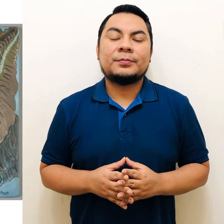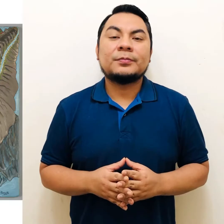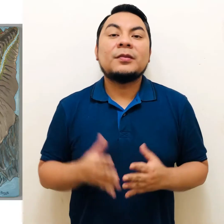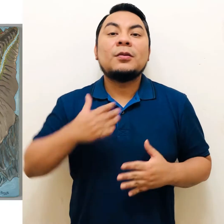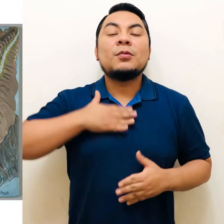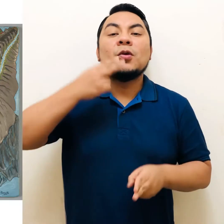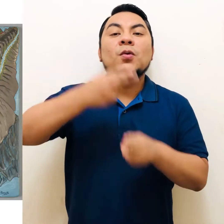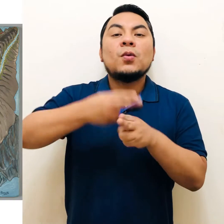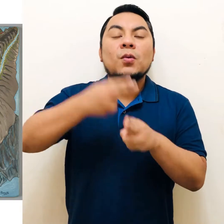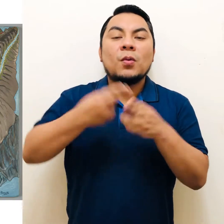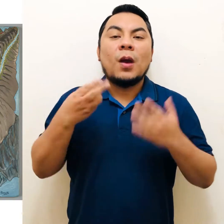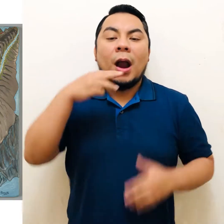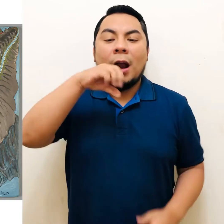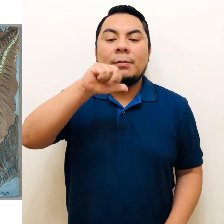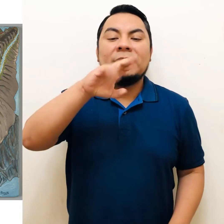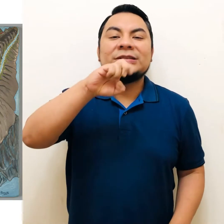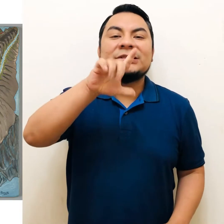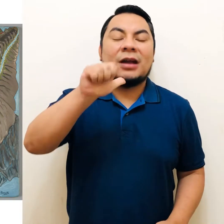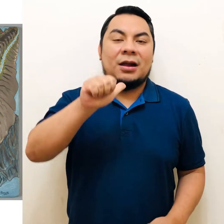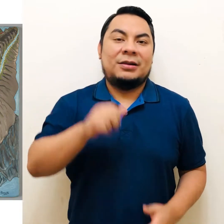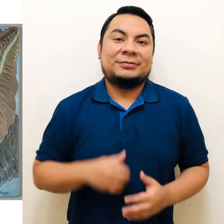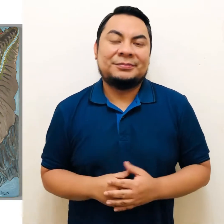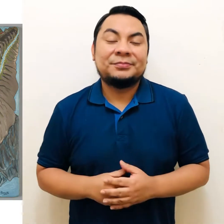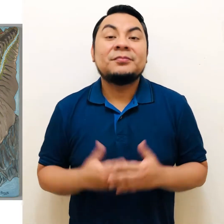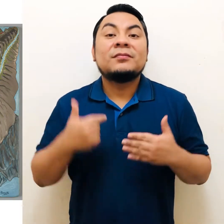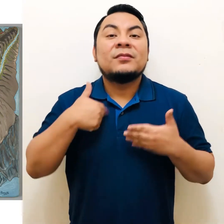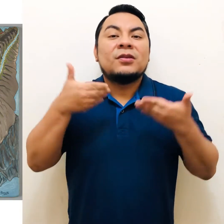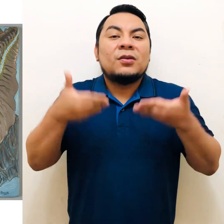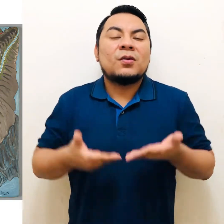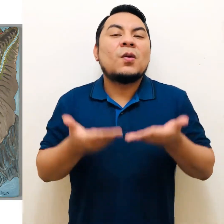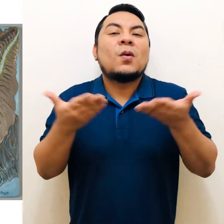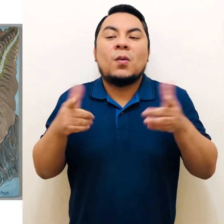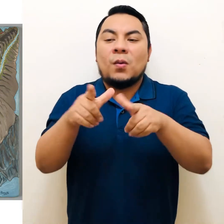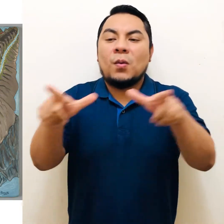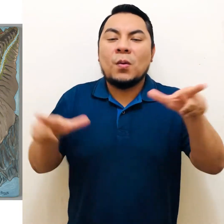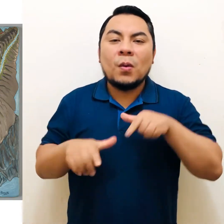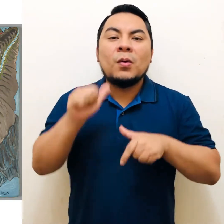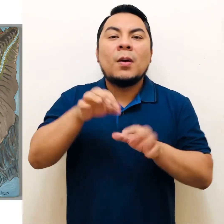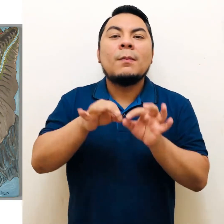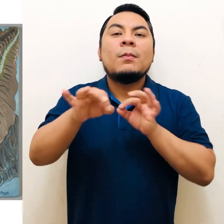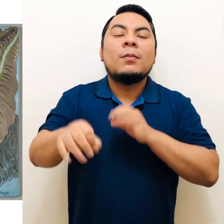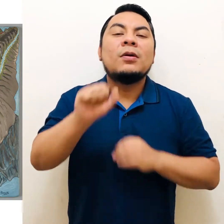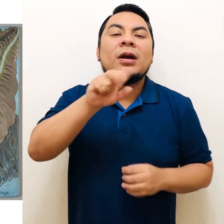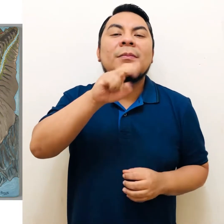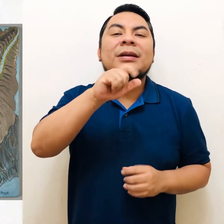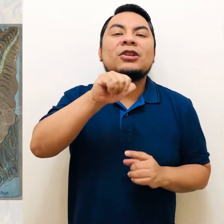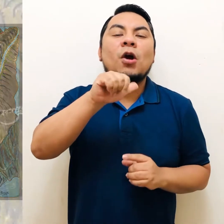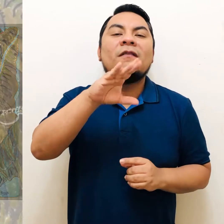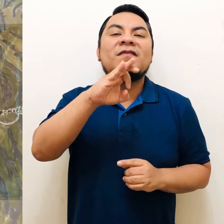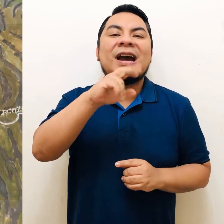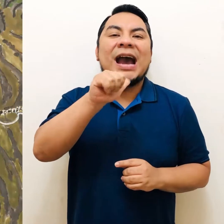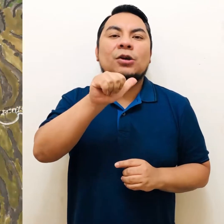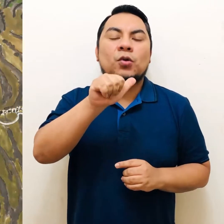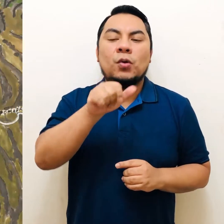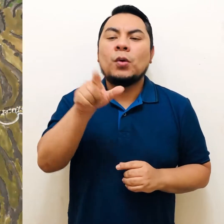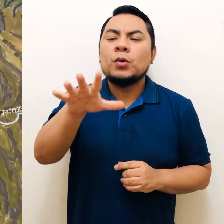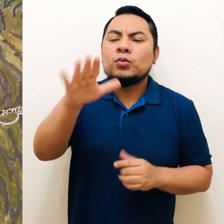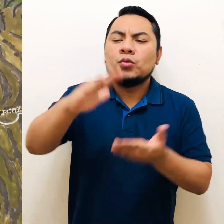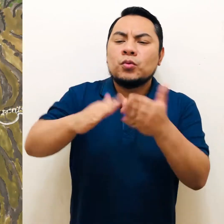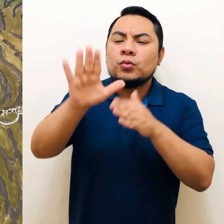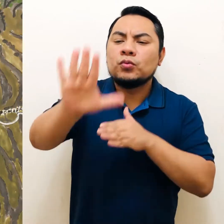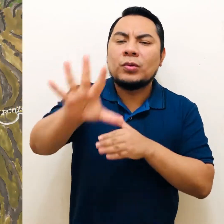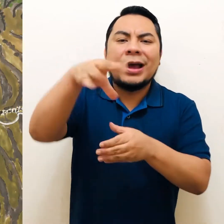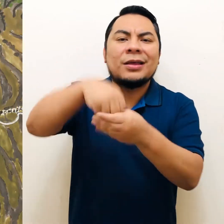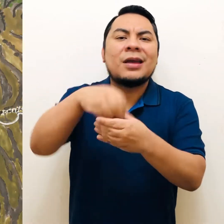Mi nombre es Marcial Barrucal Ebanán, soy del distrito de Sarwa, provincia Víctor Fajardo, departamento de Ayacucho.